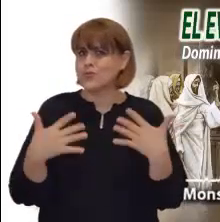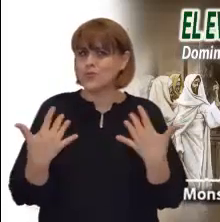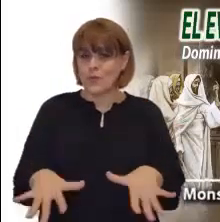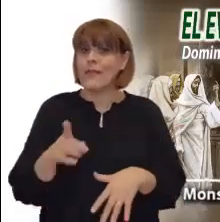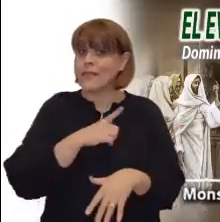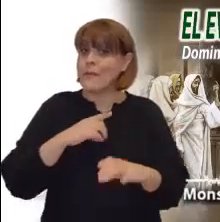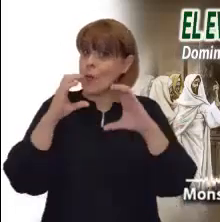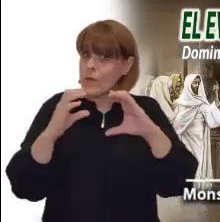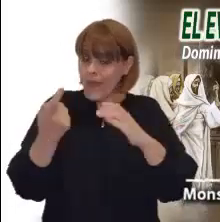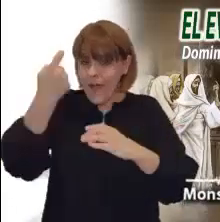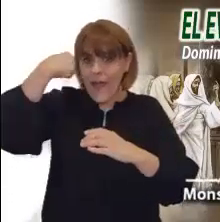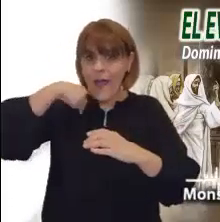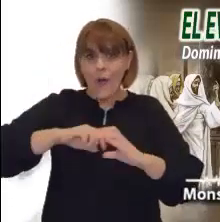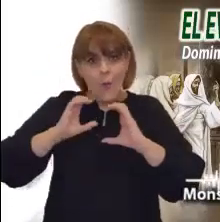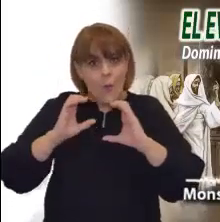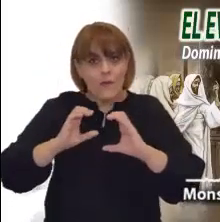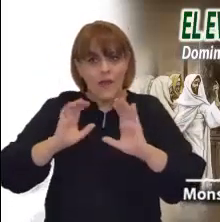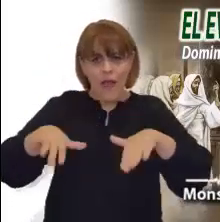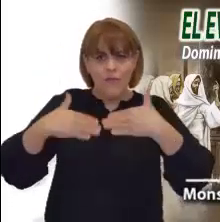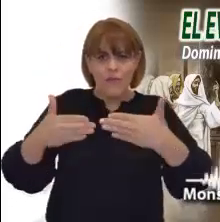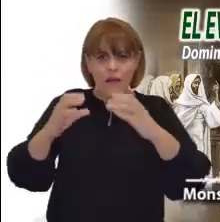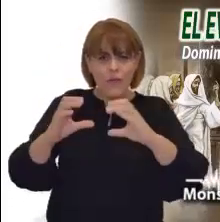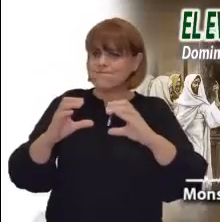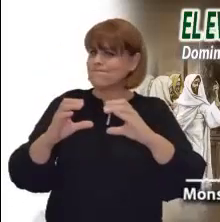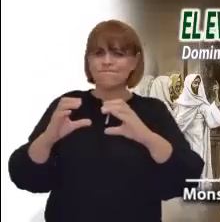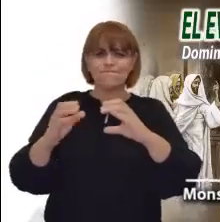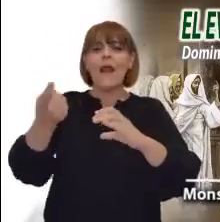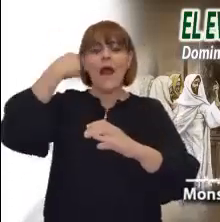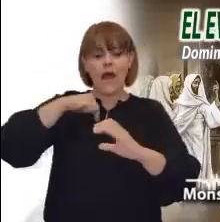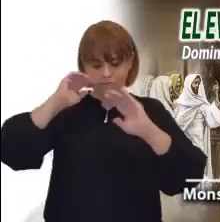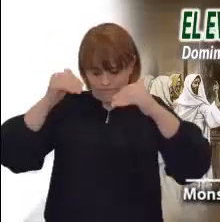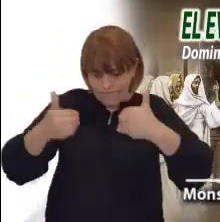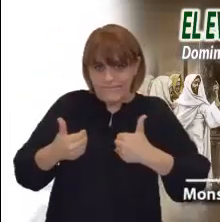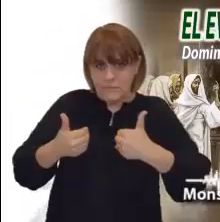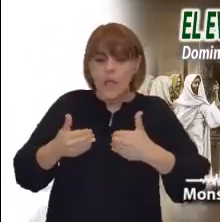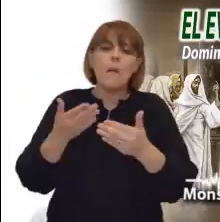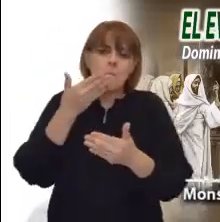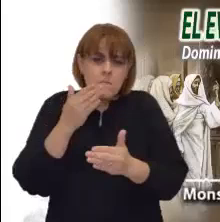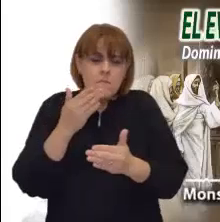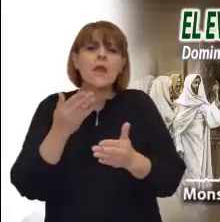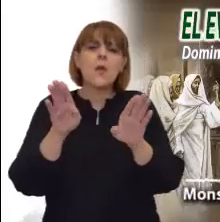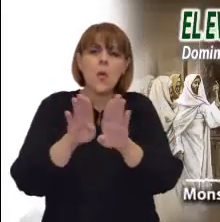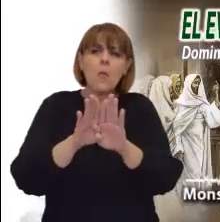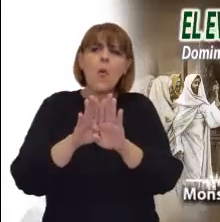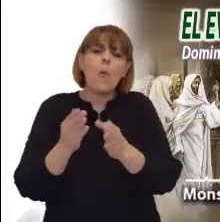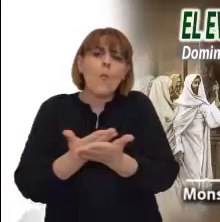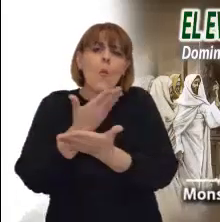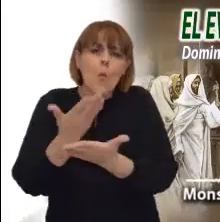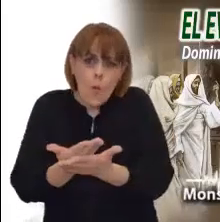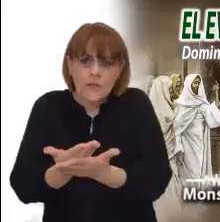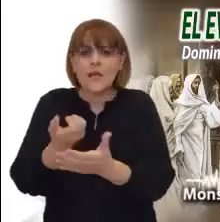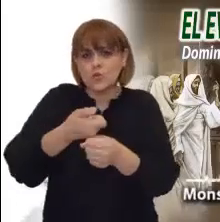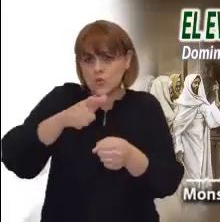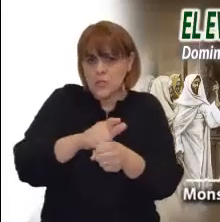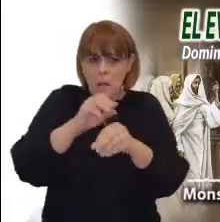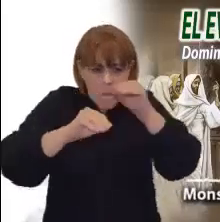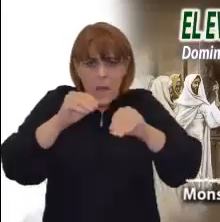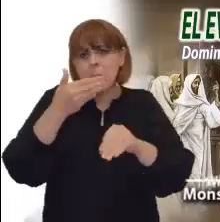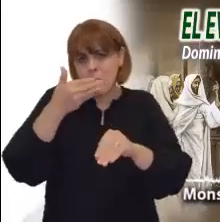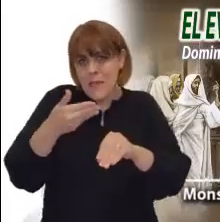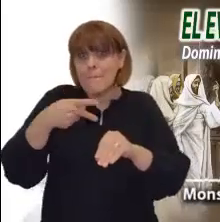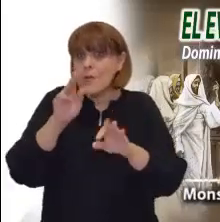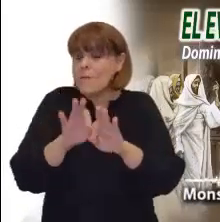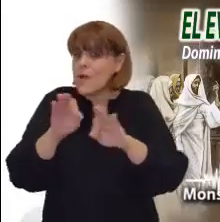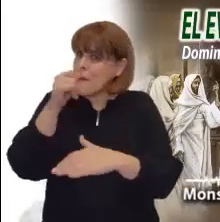tiene el corazón podrido? Esta conversión nos llevará a acciones concretas en cada momento de nuestra vida.